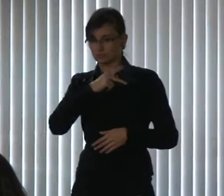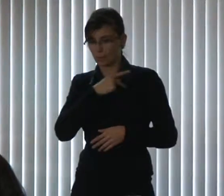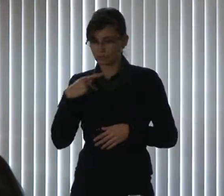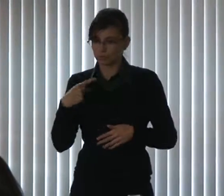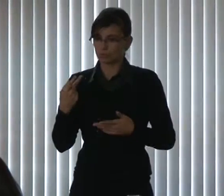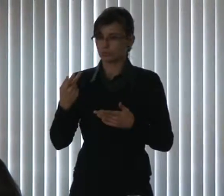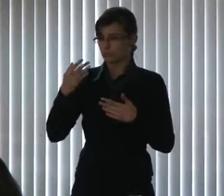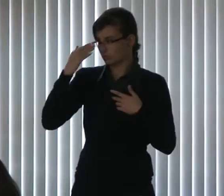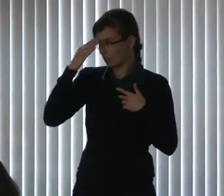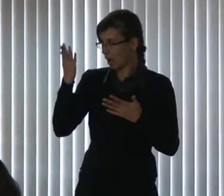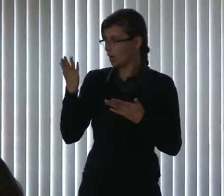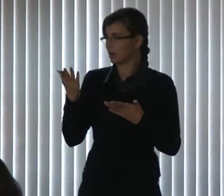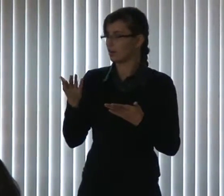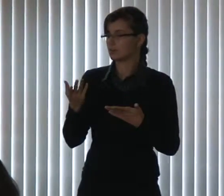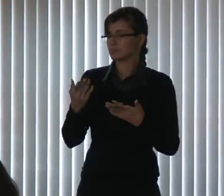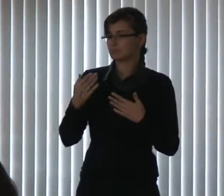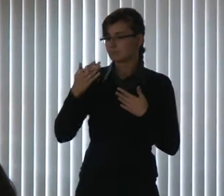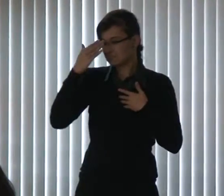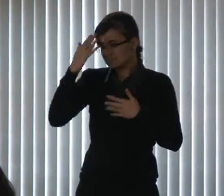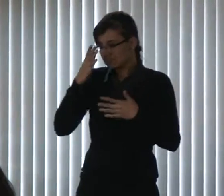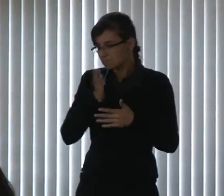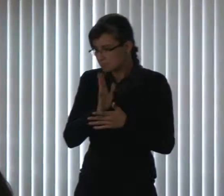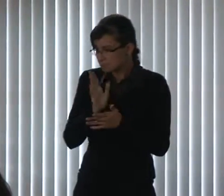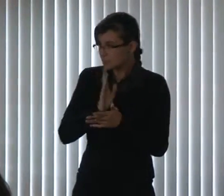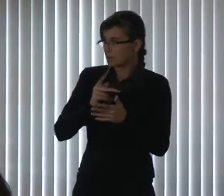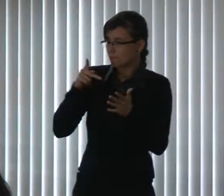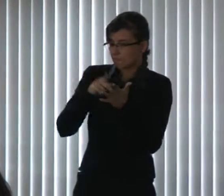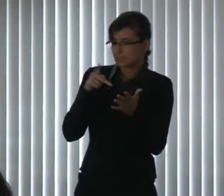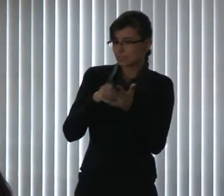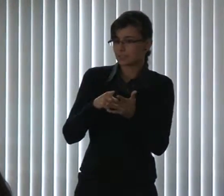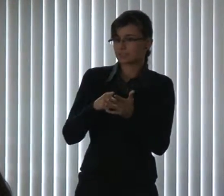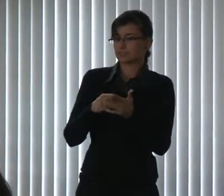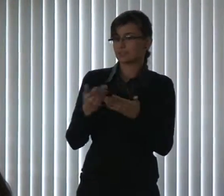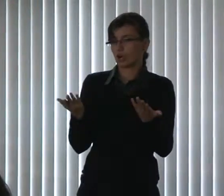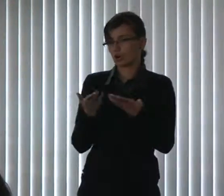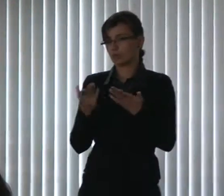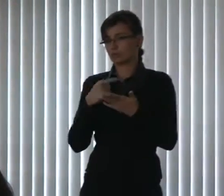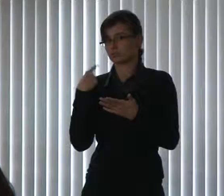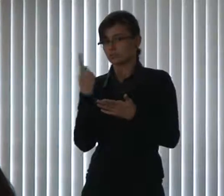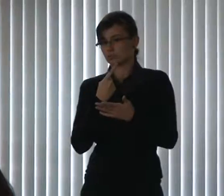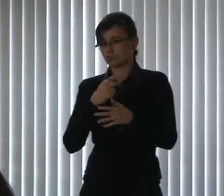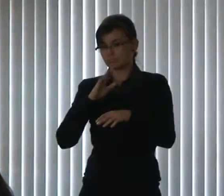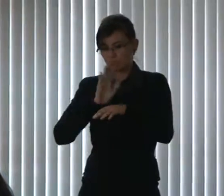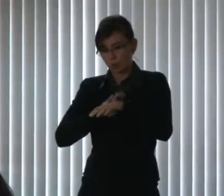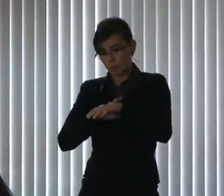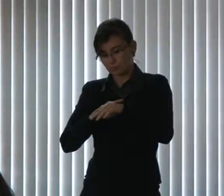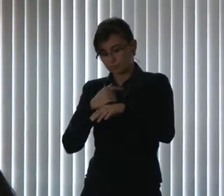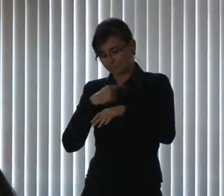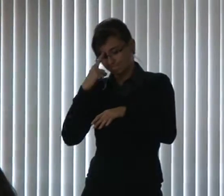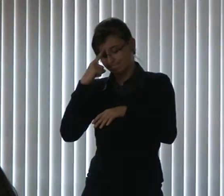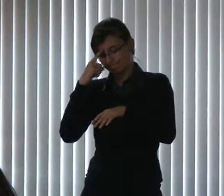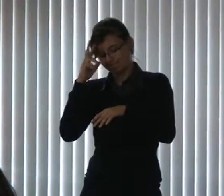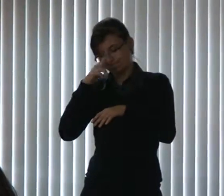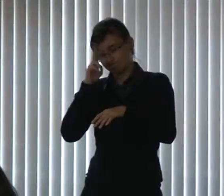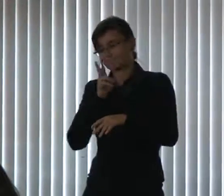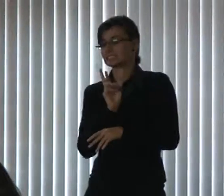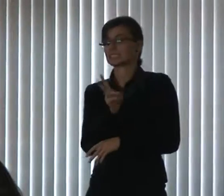agradecer de coração esse momento vai marcar muito a minha vida porque eu estou me sentindo